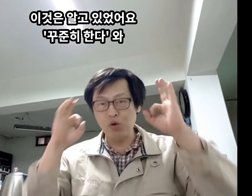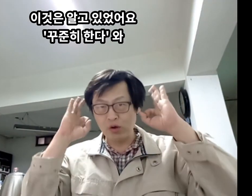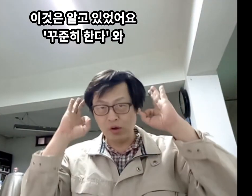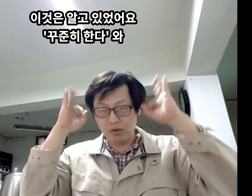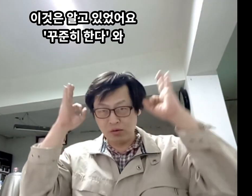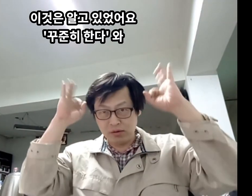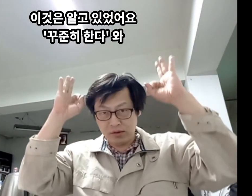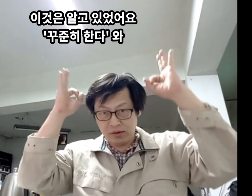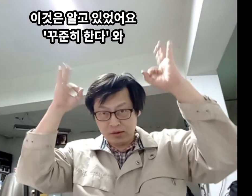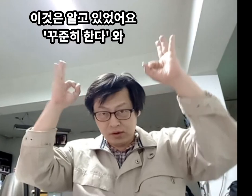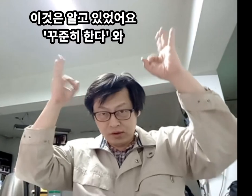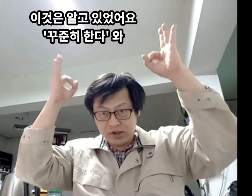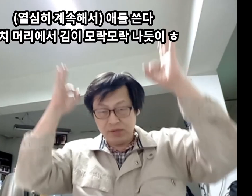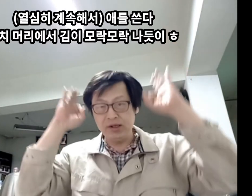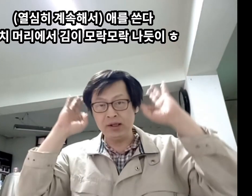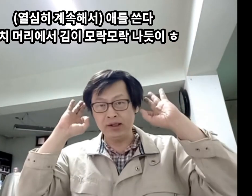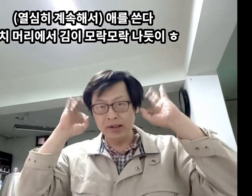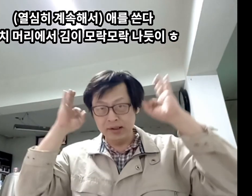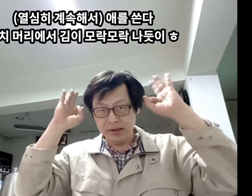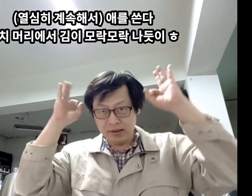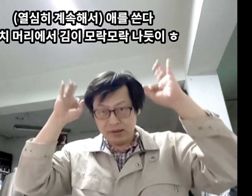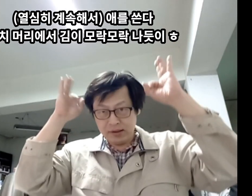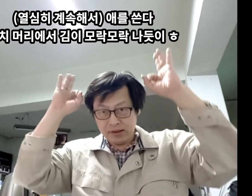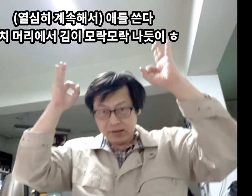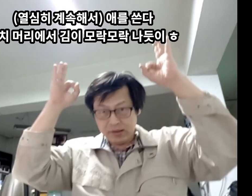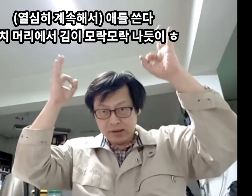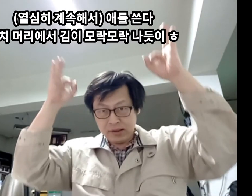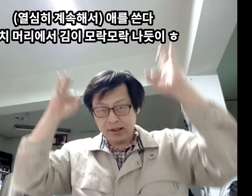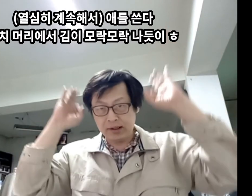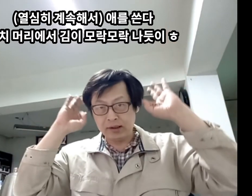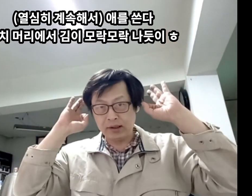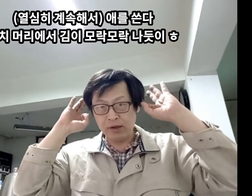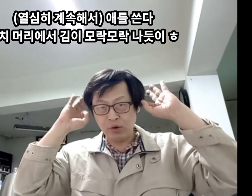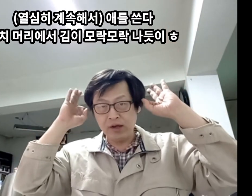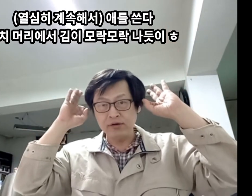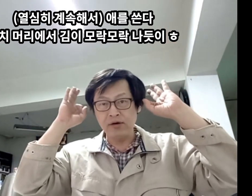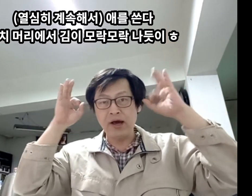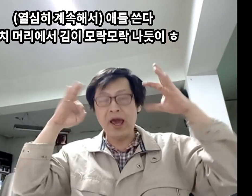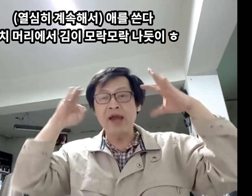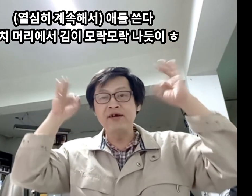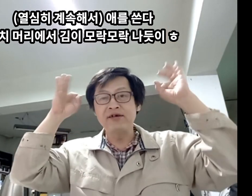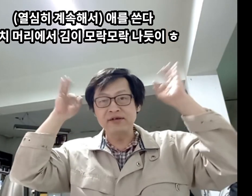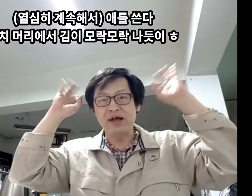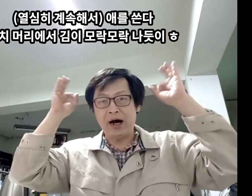열심히 계속해서 애를 쓴다